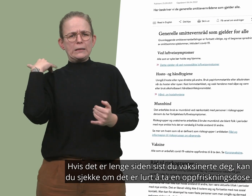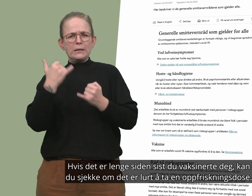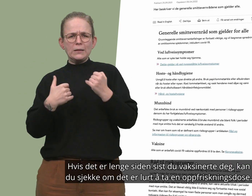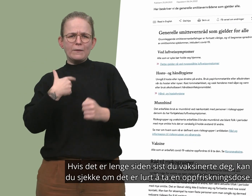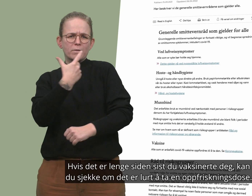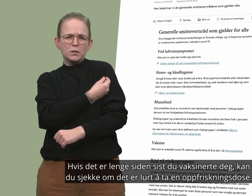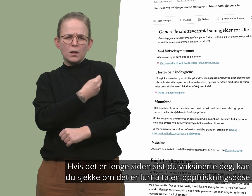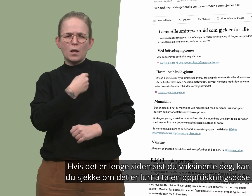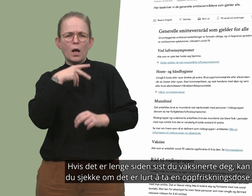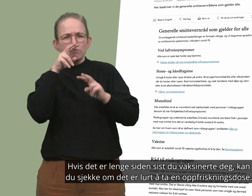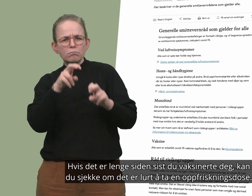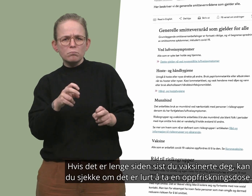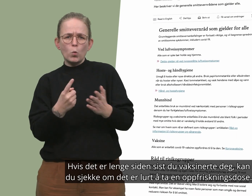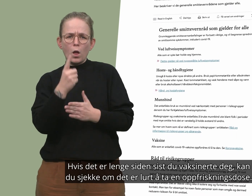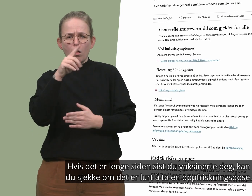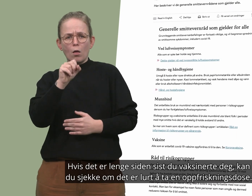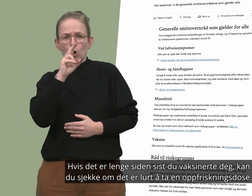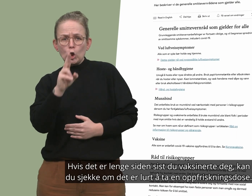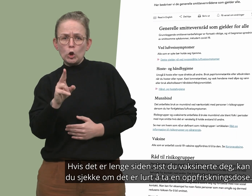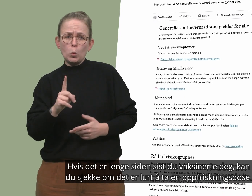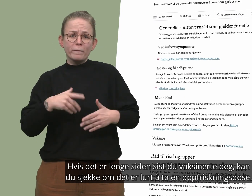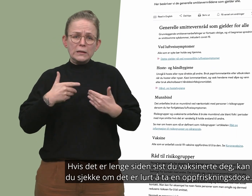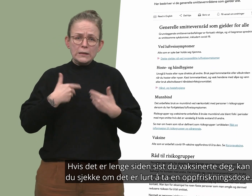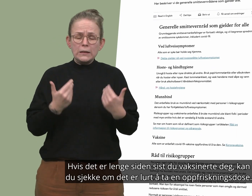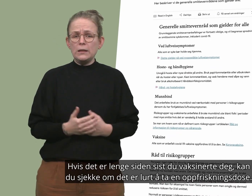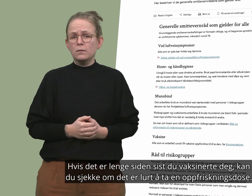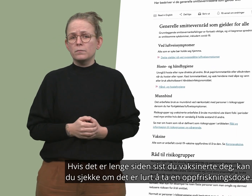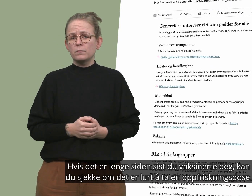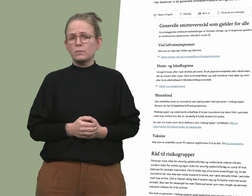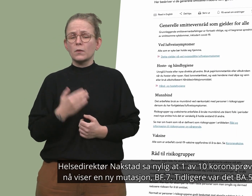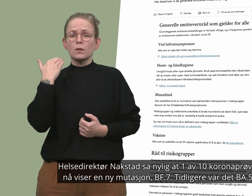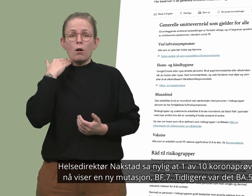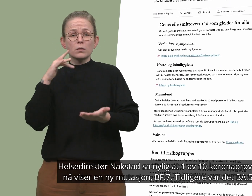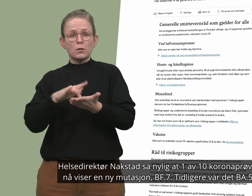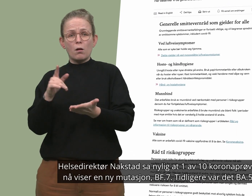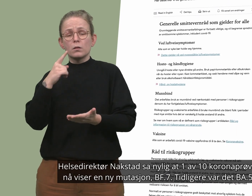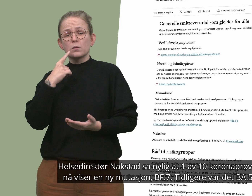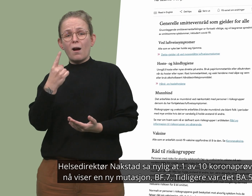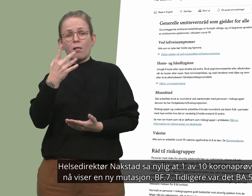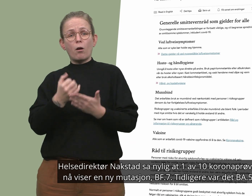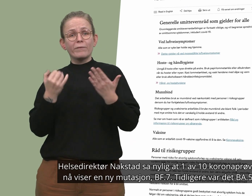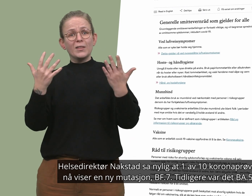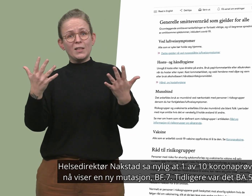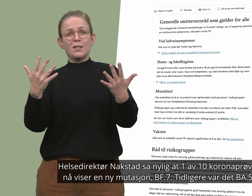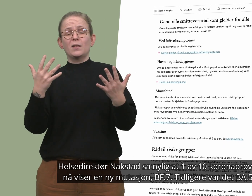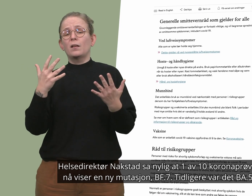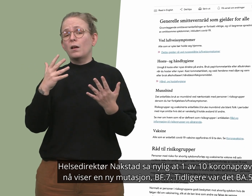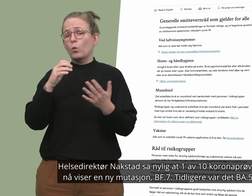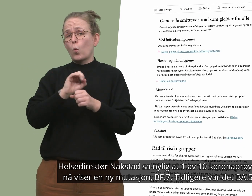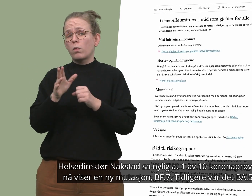Hvis det er lenge siden sist du vaksinerte deg, kan du sjekke om det er lurt å ta en oppfriskningsdose. Helsedirektør Naksda sa nylig at en av ti